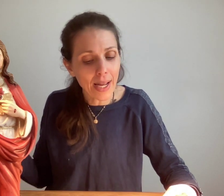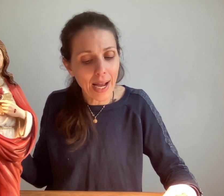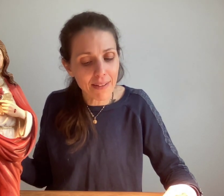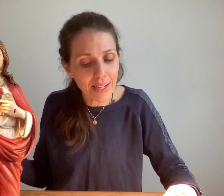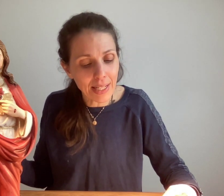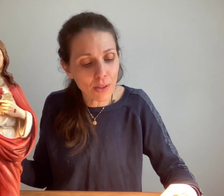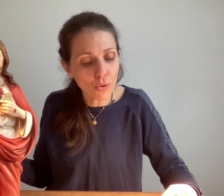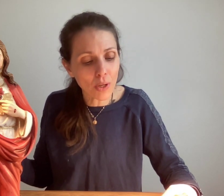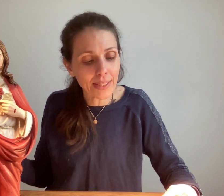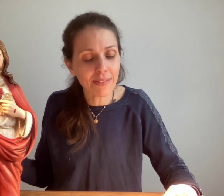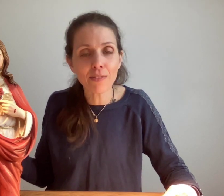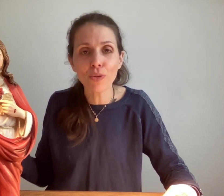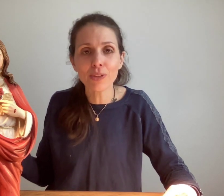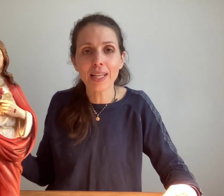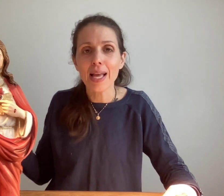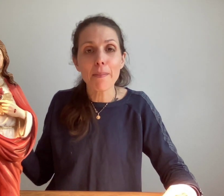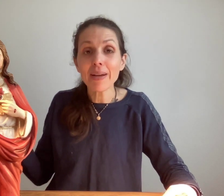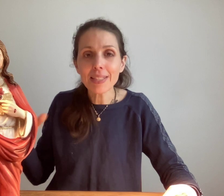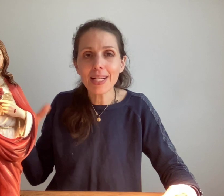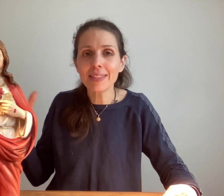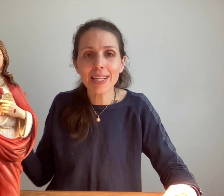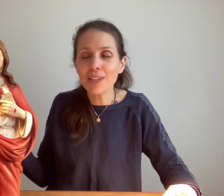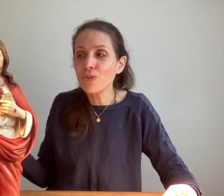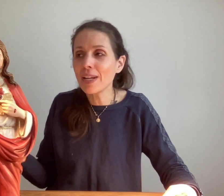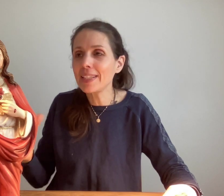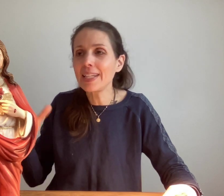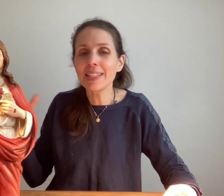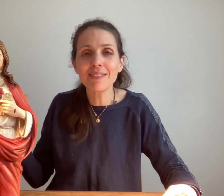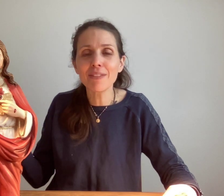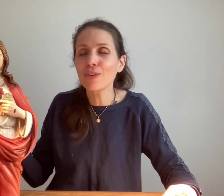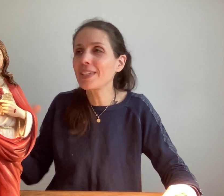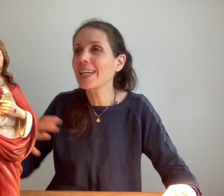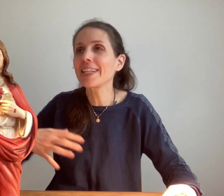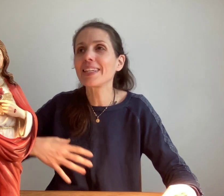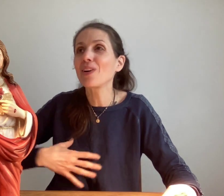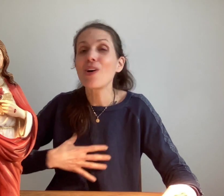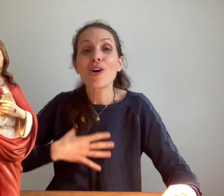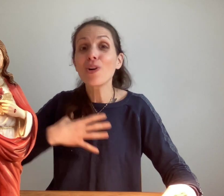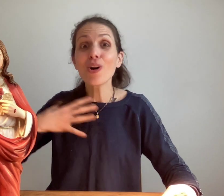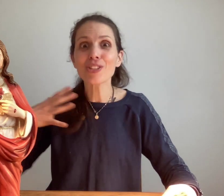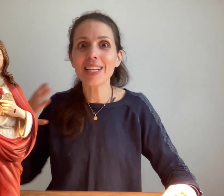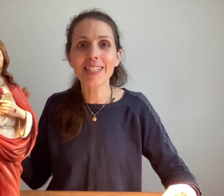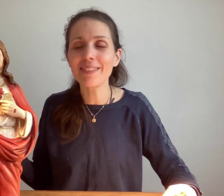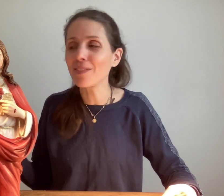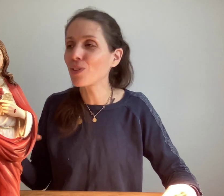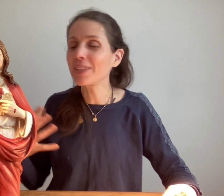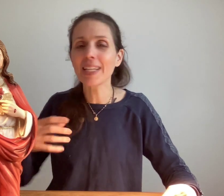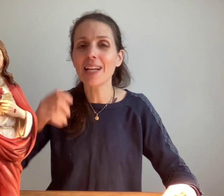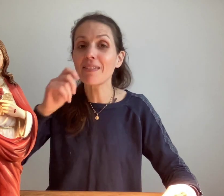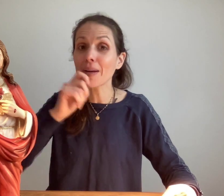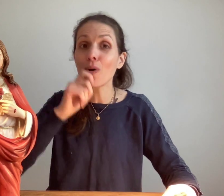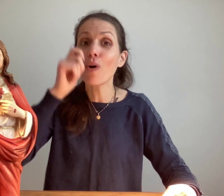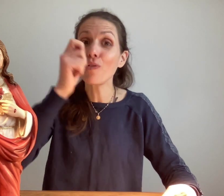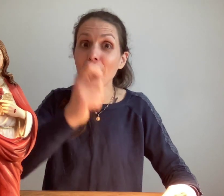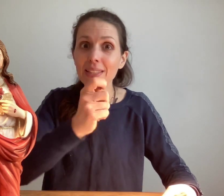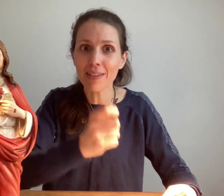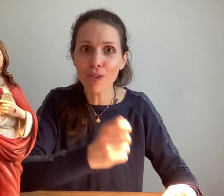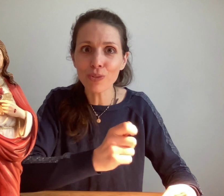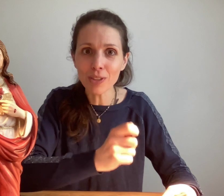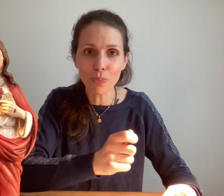avec l'écho de la divine volonté. Parce qu'elle était la nouvelle-née de la divine volonté qui a été gorgée de la divine volonté et qu'elle avait vraiment offert sa volonté au